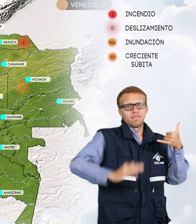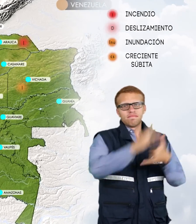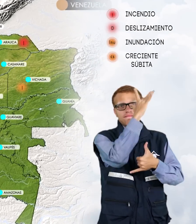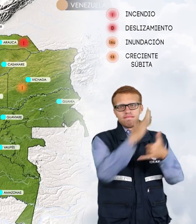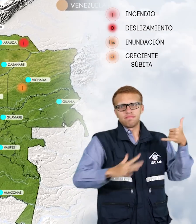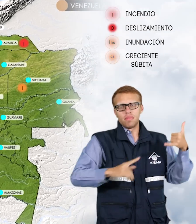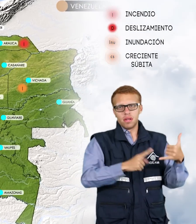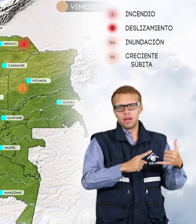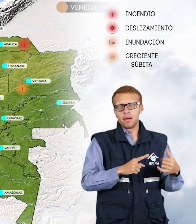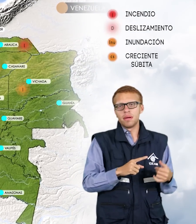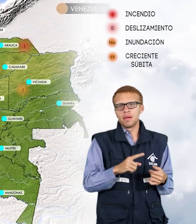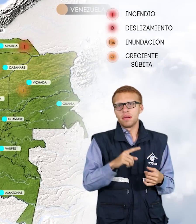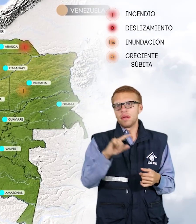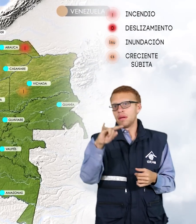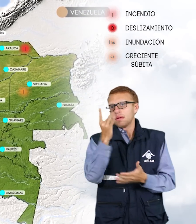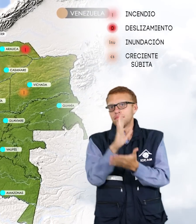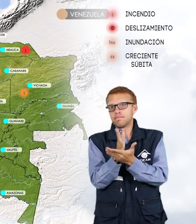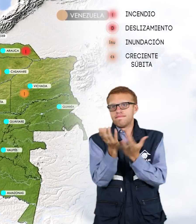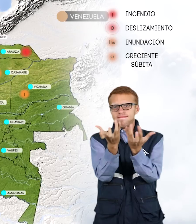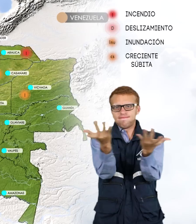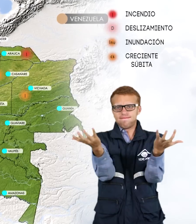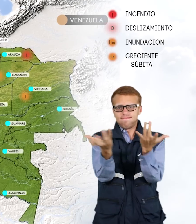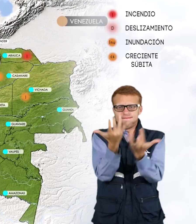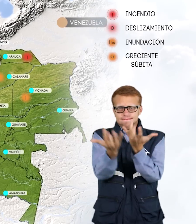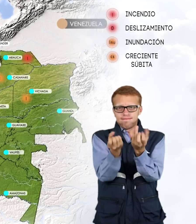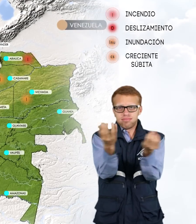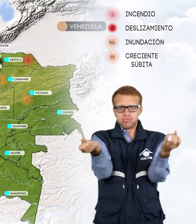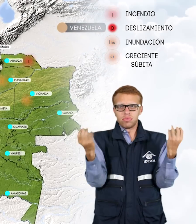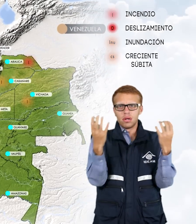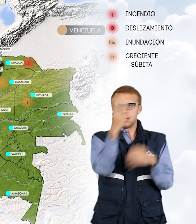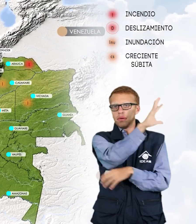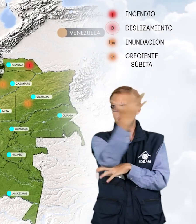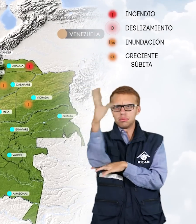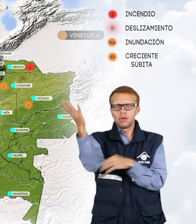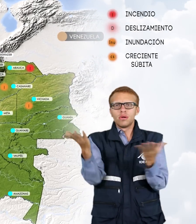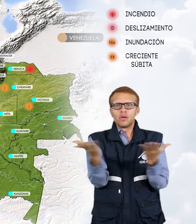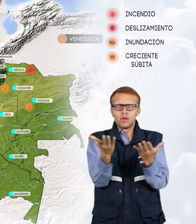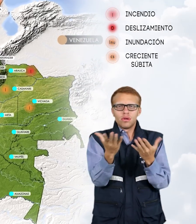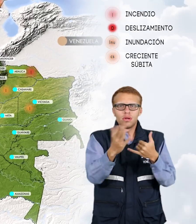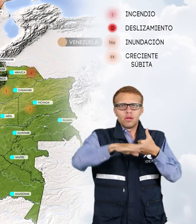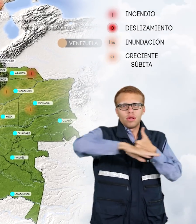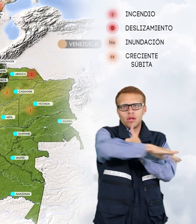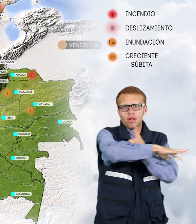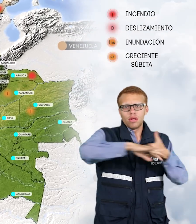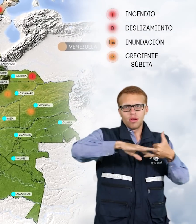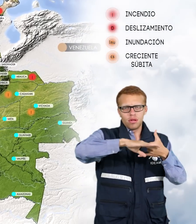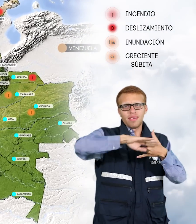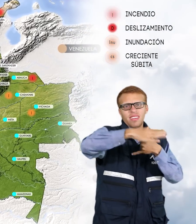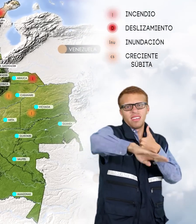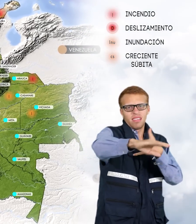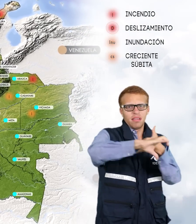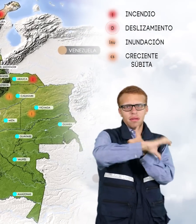por amenaza moderada de incendios de la cobertura vegetal en algunos municipios de las regiones Orinoquía, Andina y Caribe.